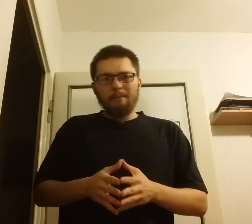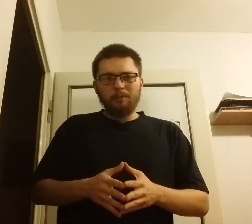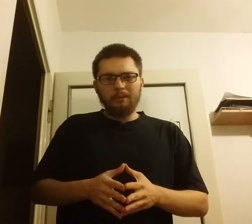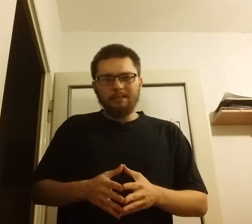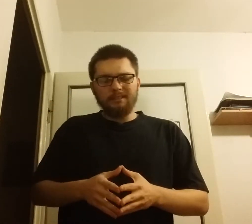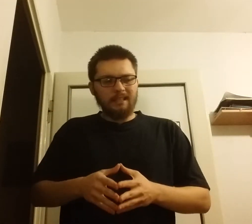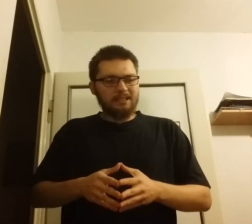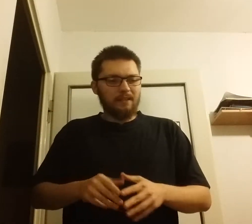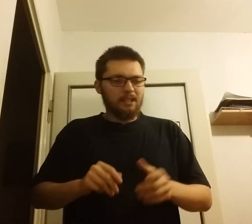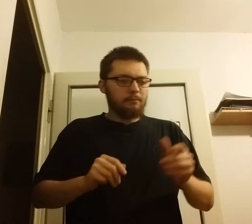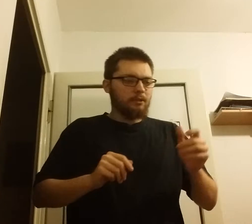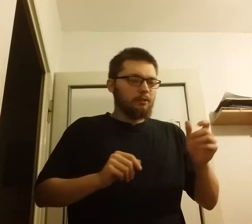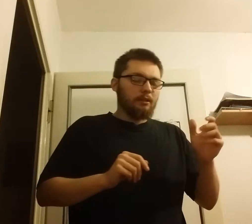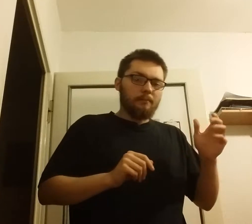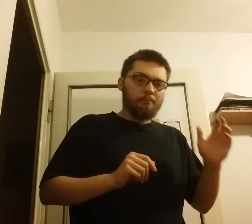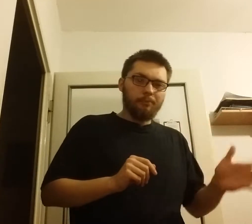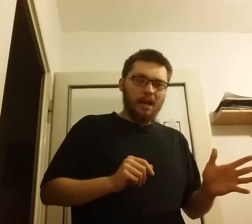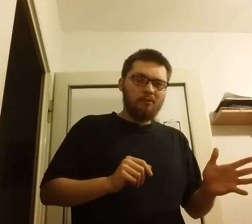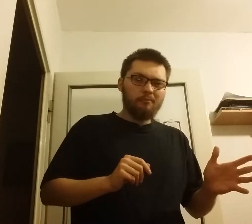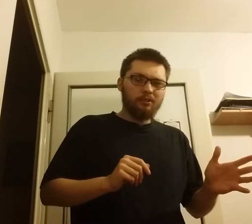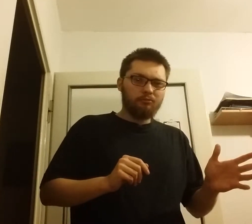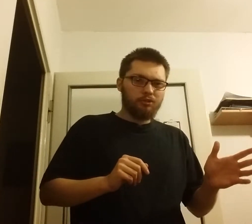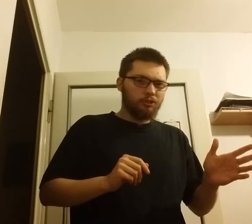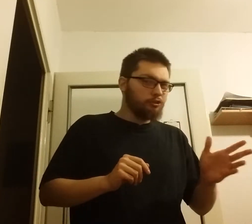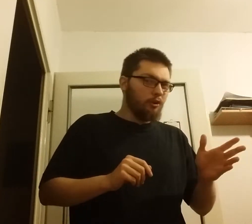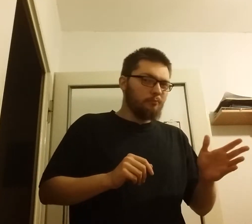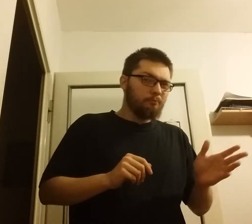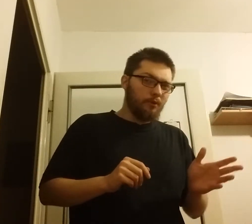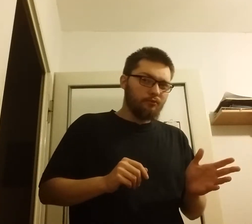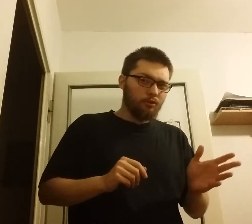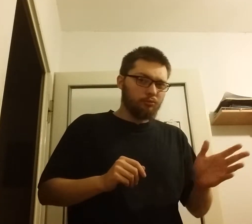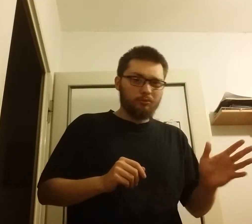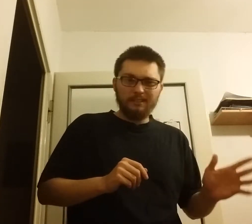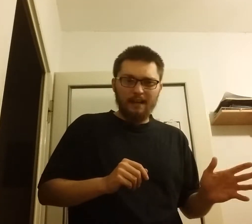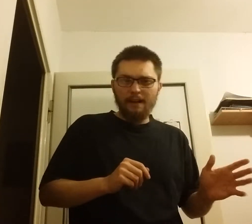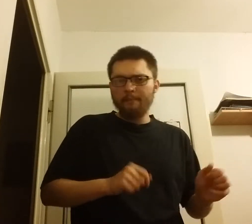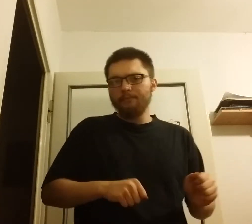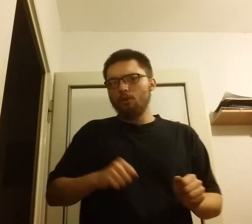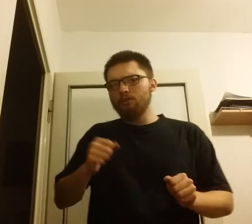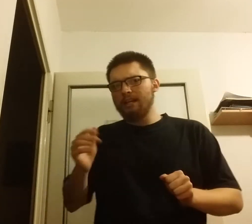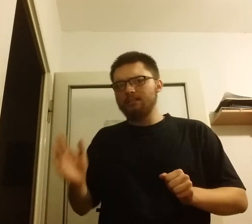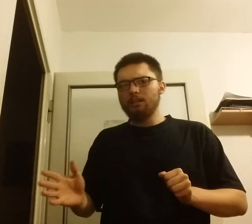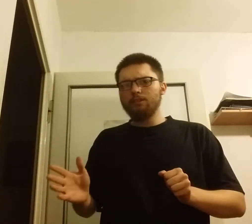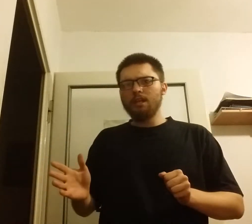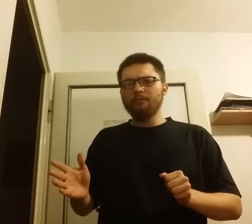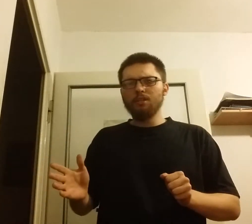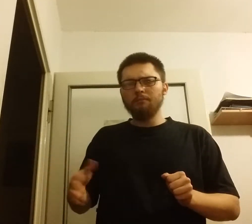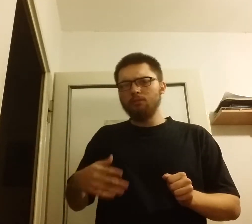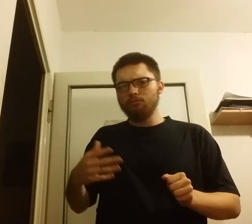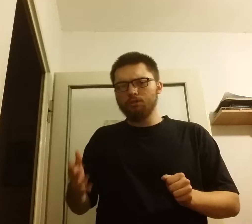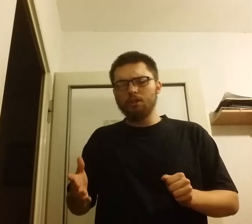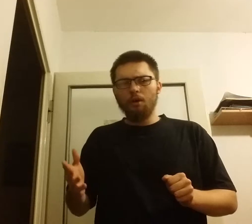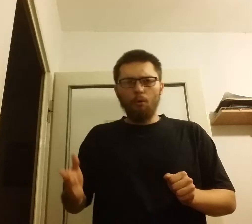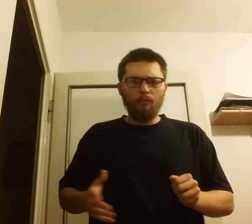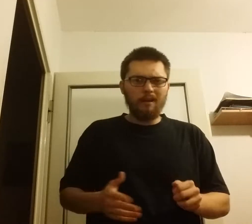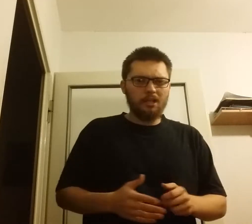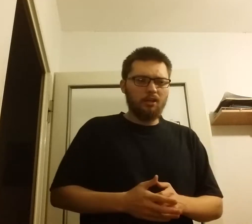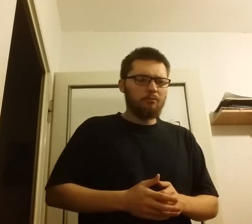pomiędzy tak zwanymi białymi, którzy chcą powrotu cara oraz czerwonymi, którzy uważają,